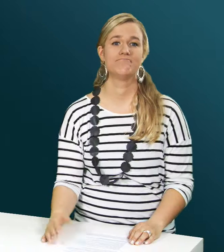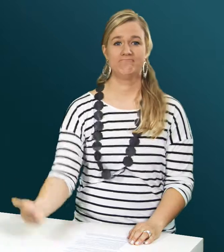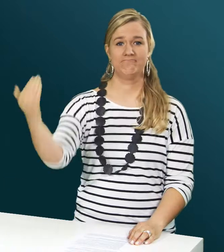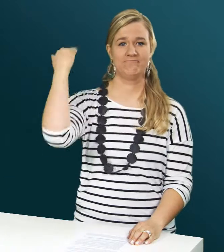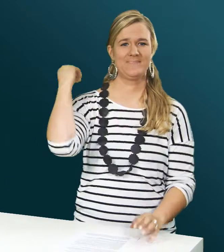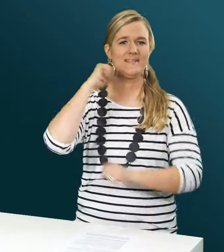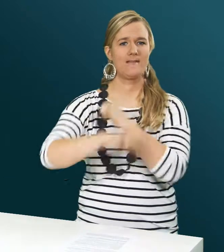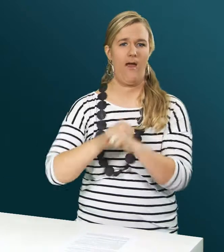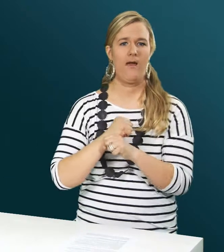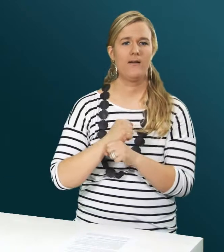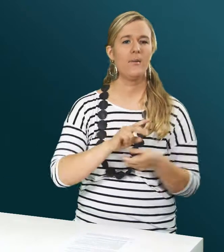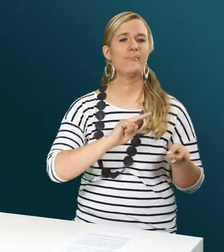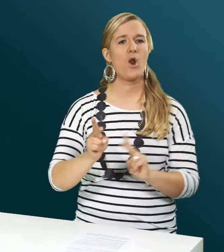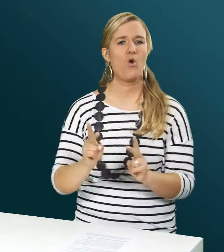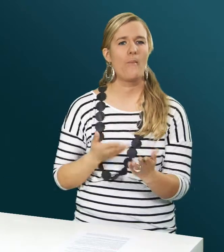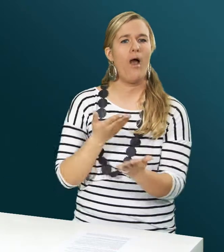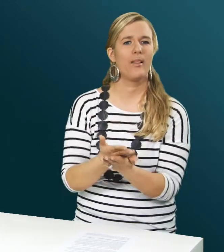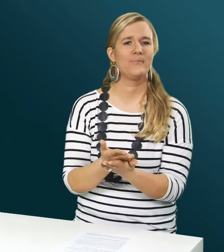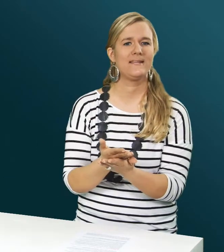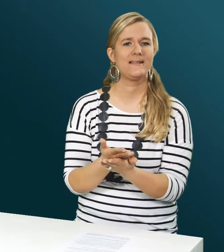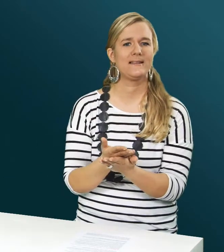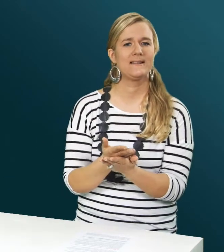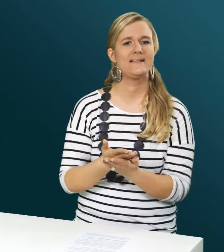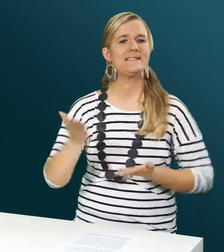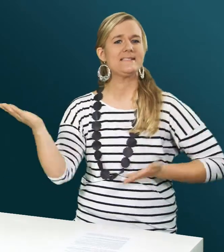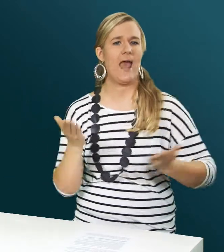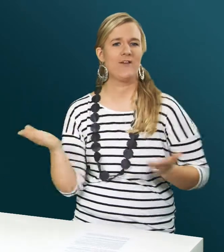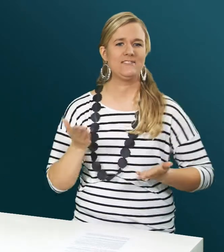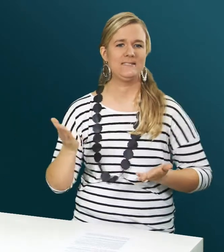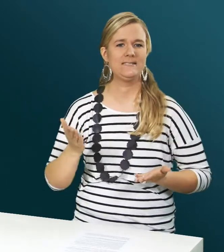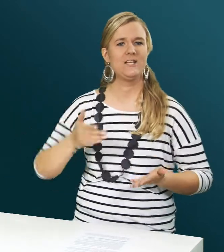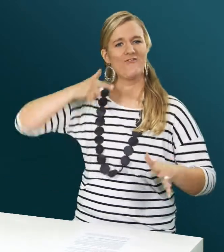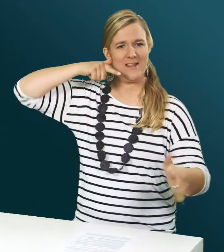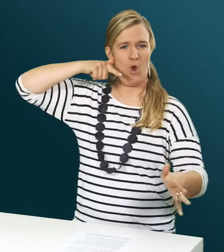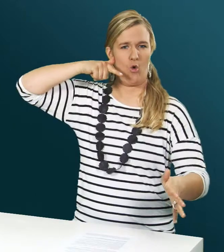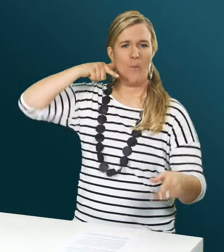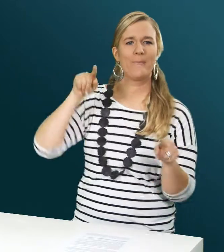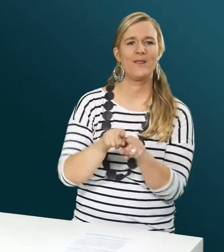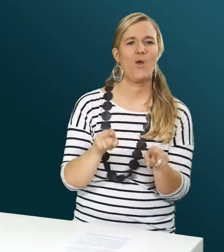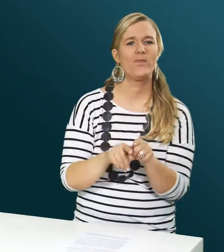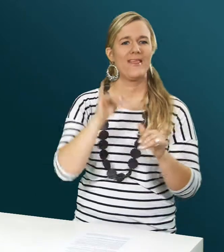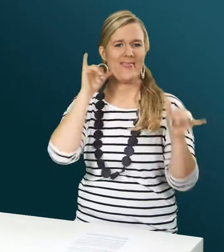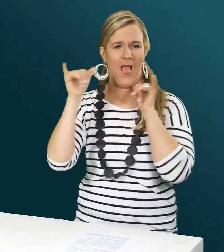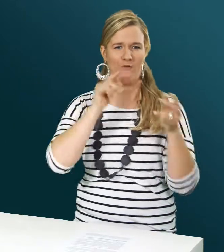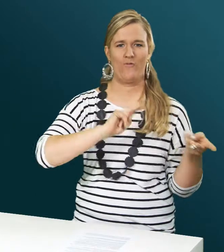Seit einem Jahr bietet die Procom den Service Videocom an. Dies ist eine